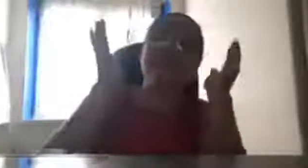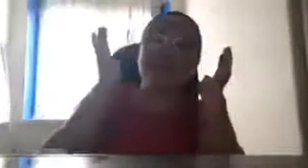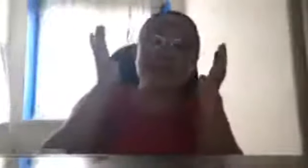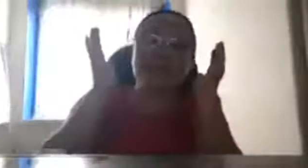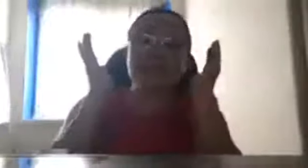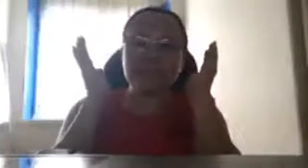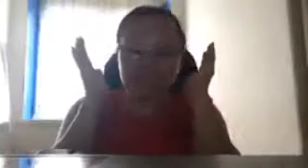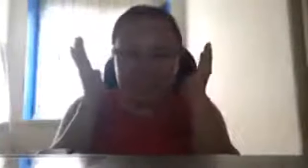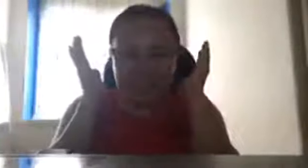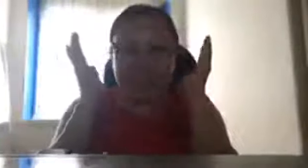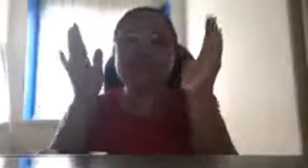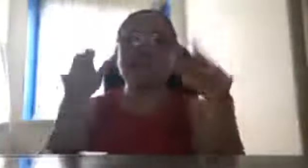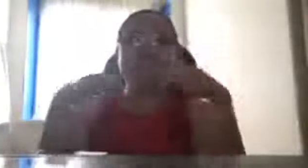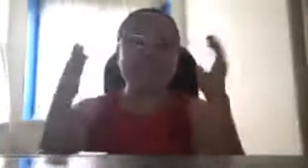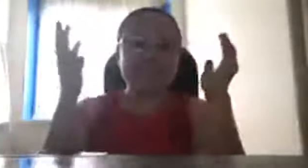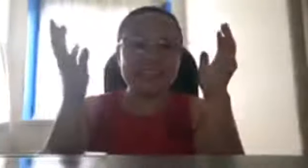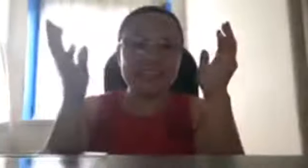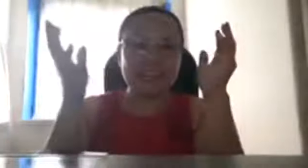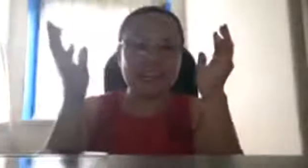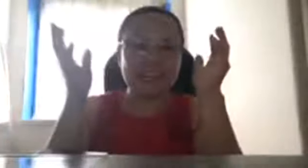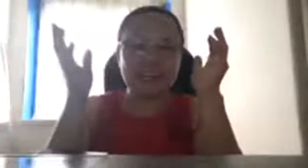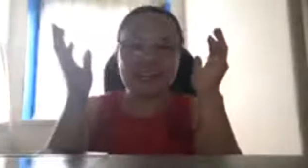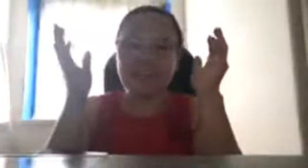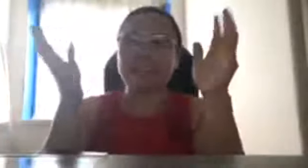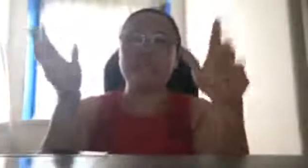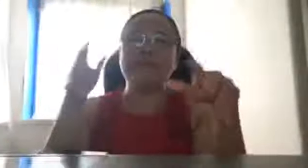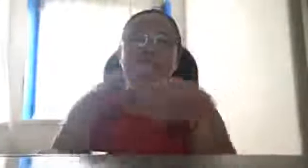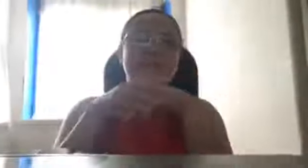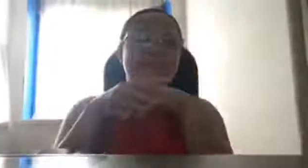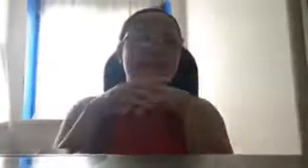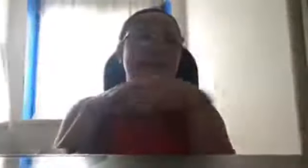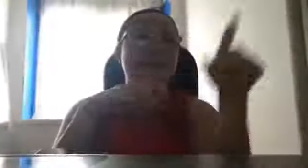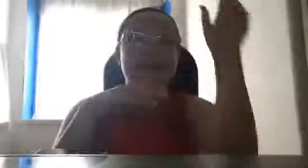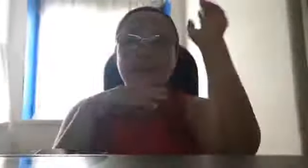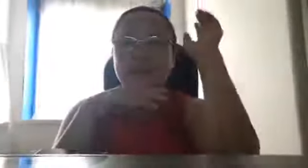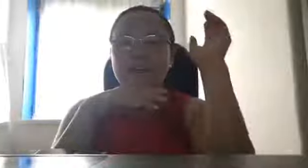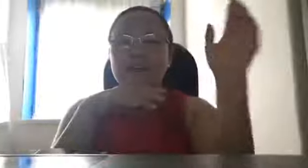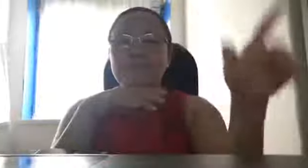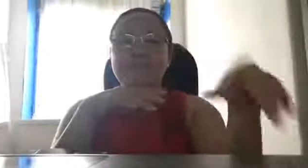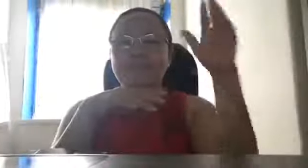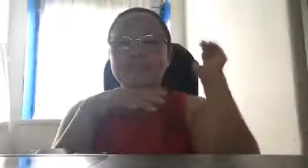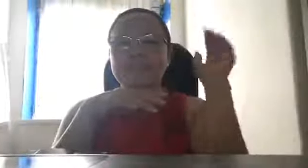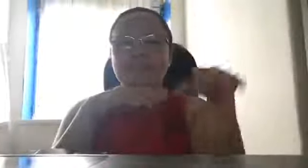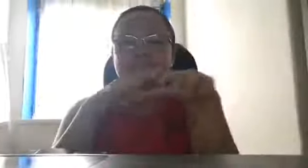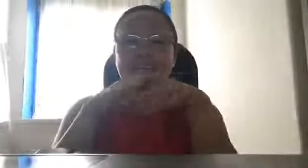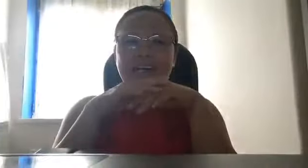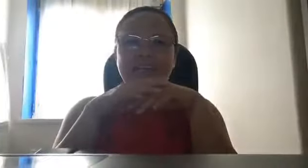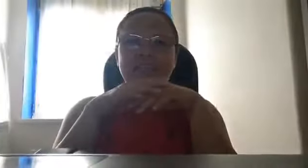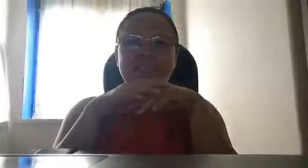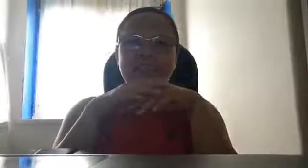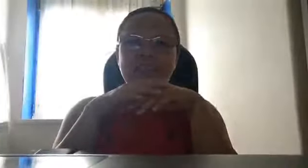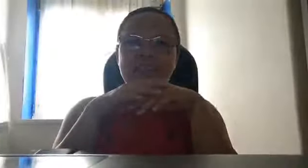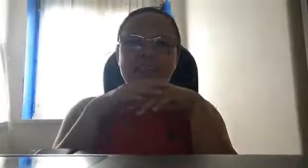Pero, hindi kami naging, aktivista na, magsisigaw sa kalye, never,